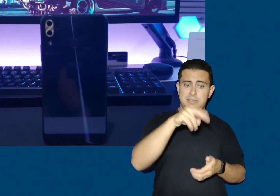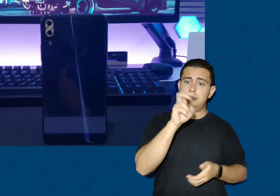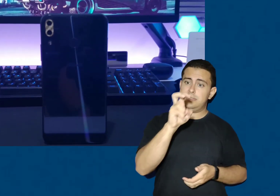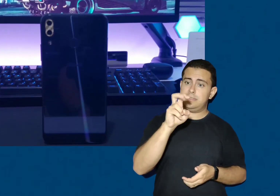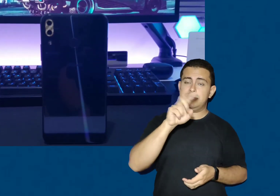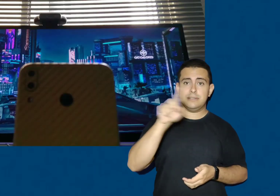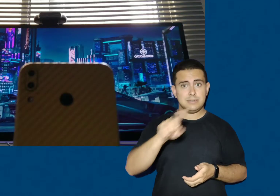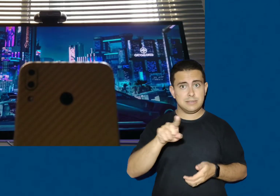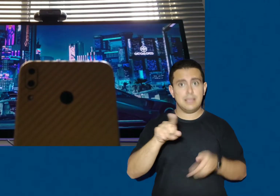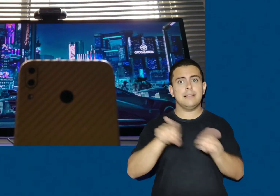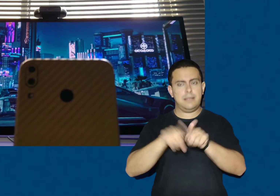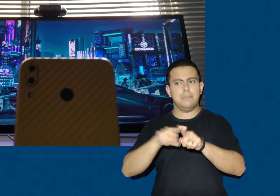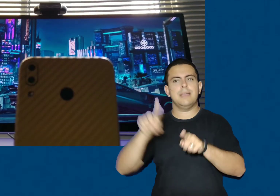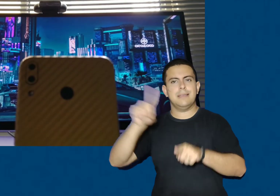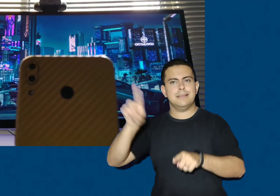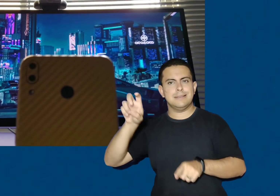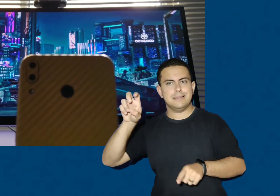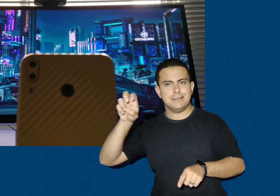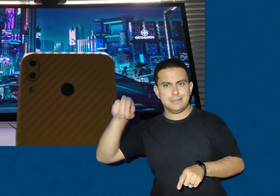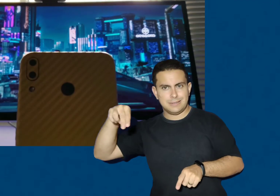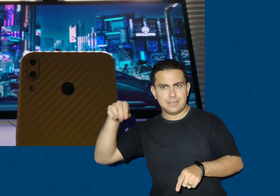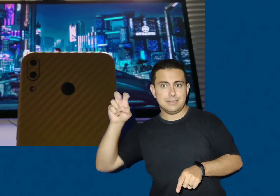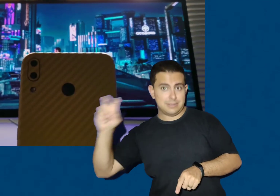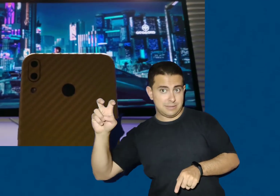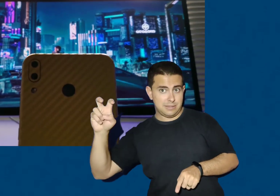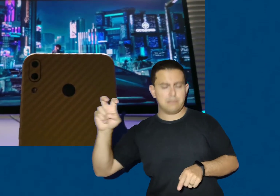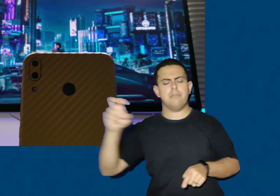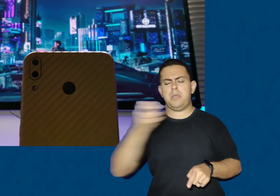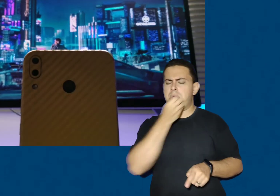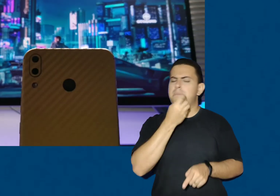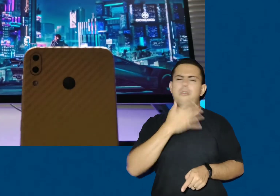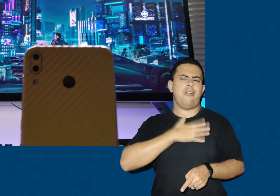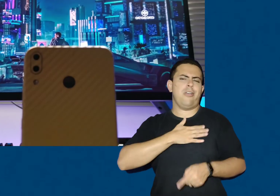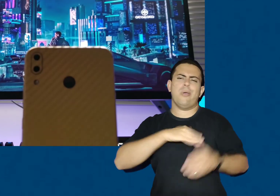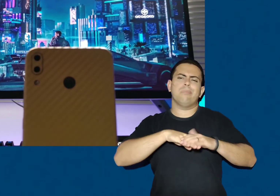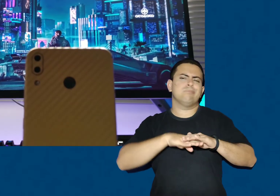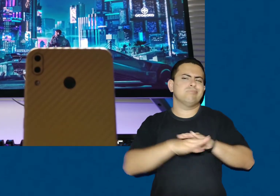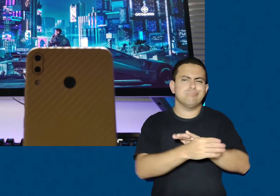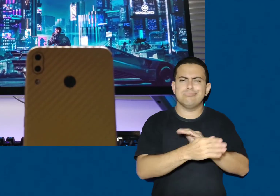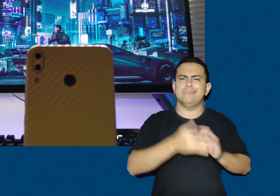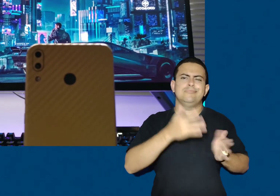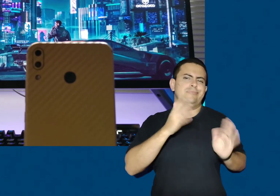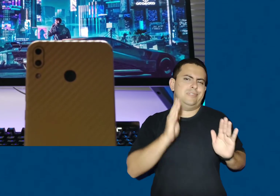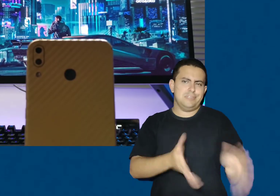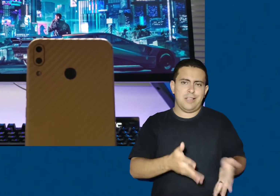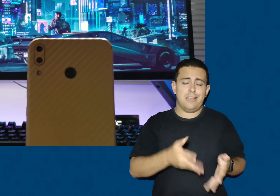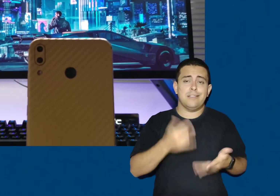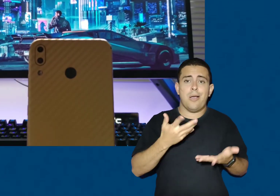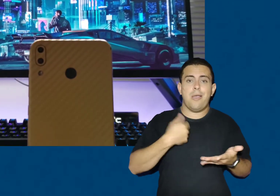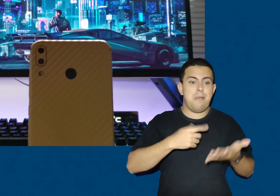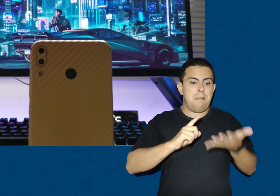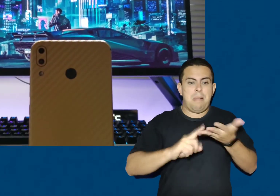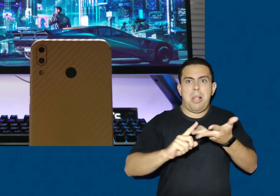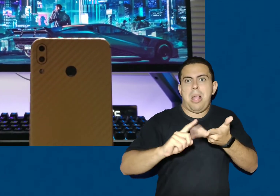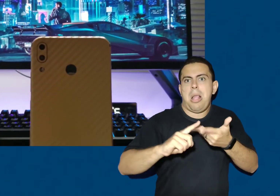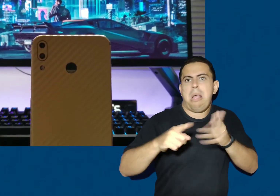Zenfone 5Z e o Zenfone 5 também, é uma... Cara, eu estou muito acostumado. Então é meio difícil pontuar coisas